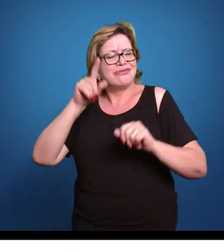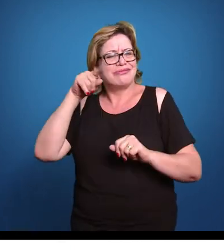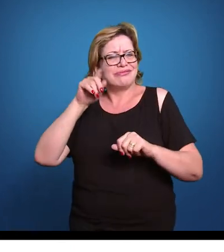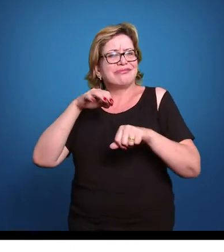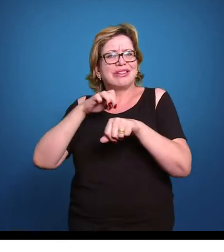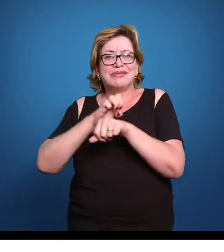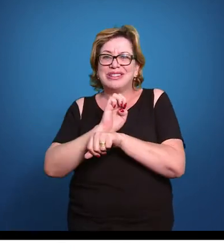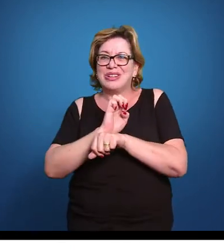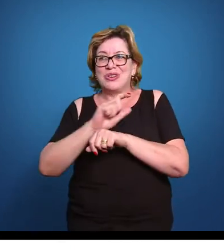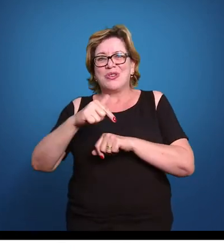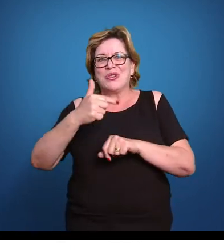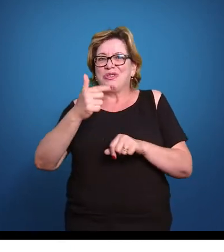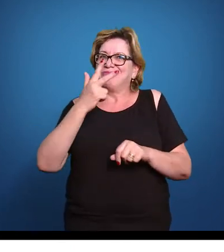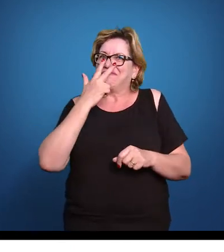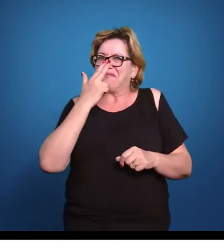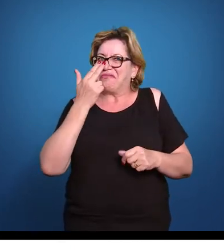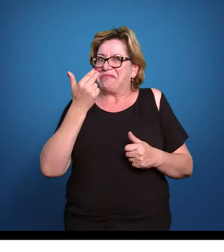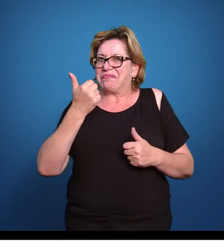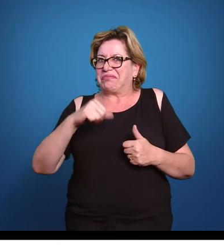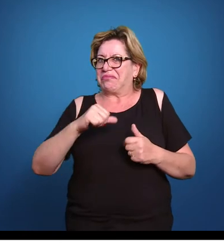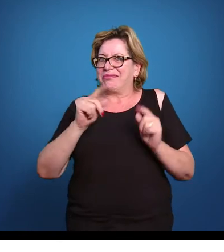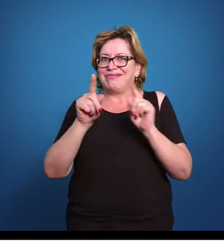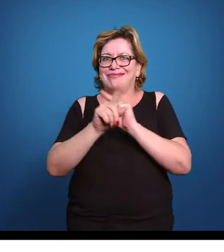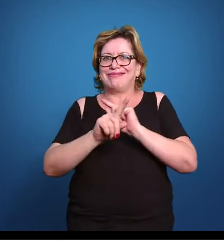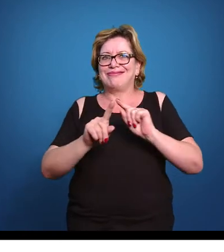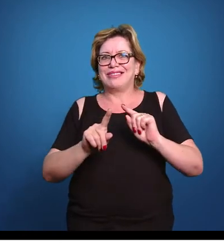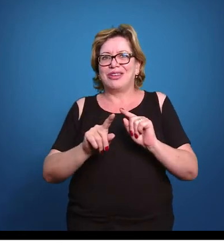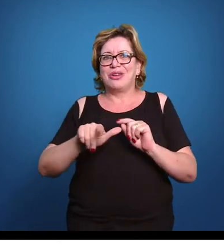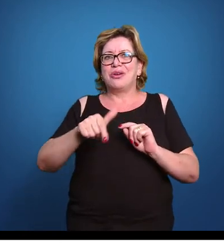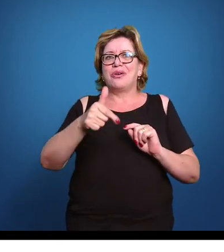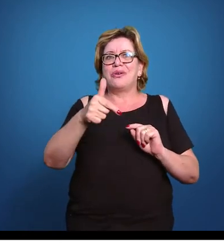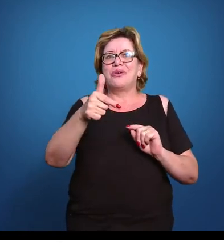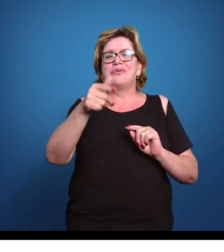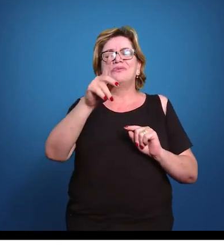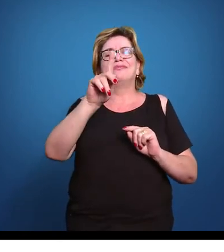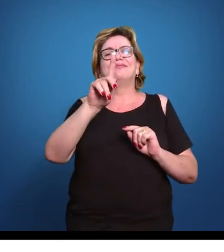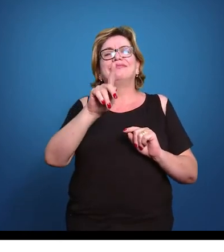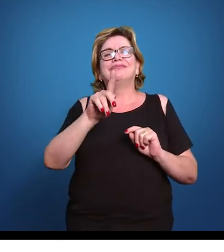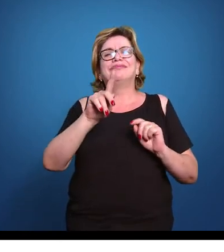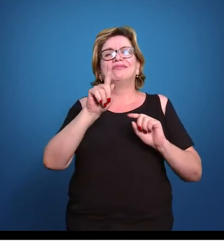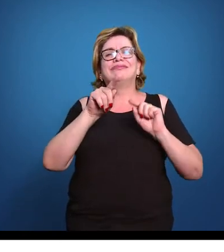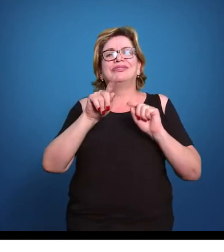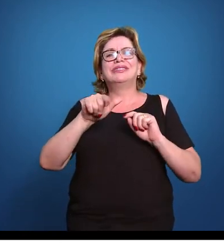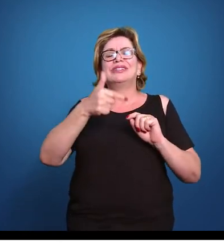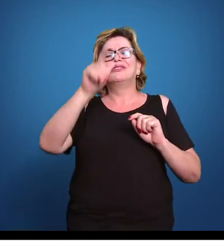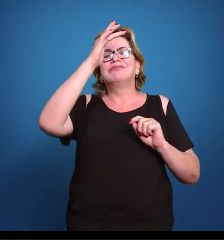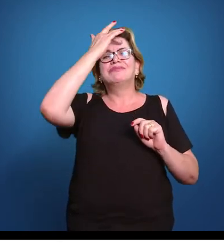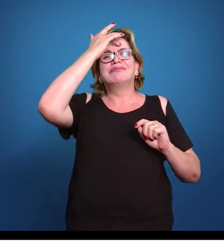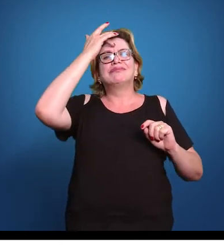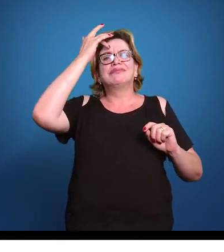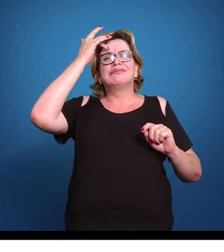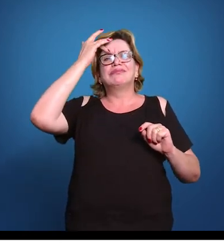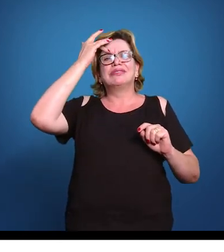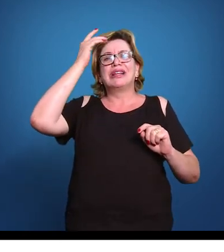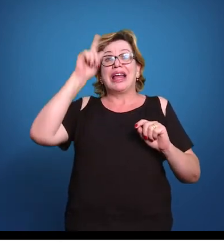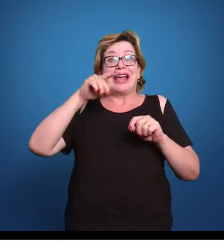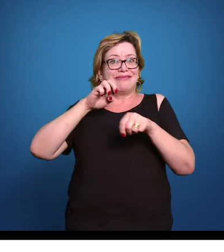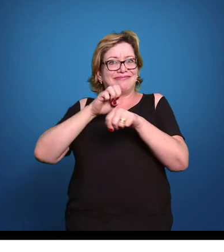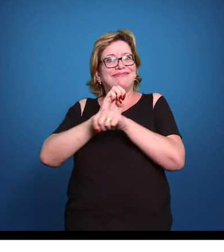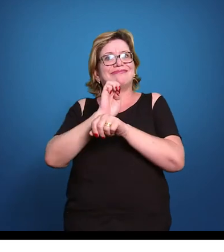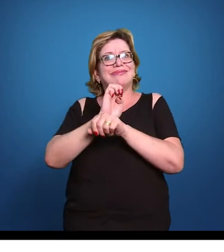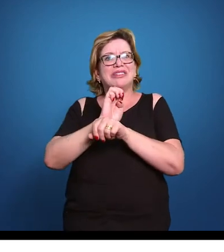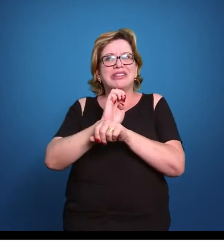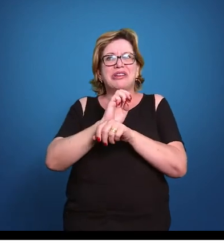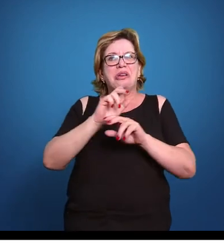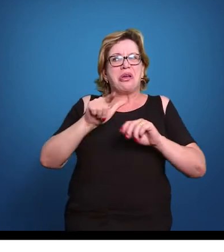outros parece que não. Então, outras pessoas são empreendedoras,